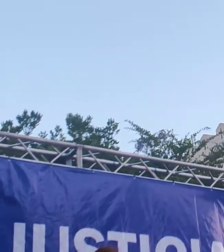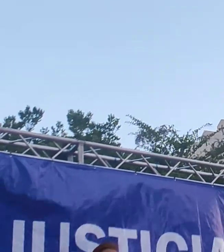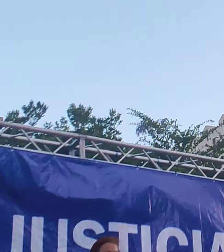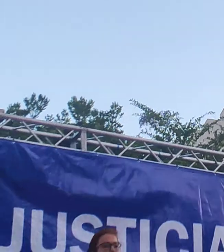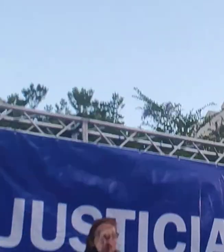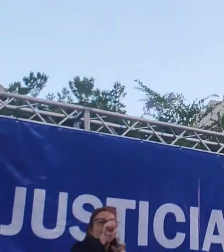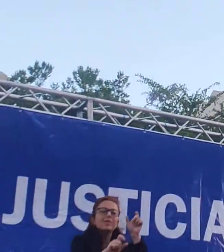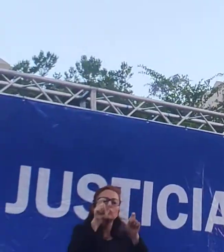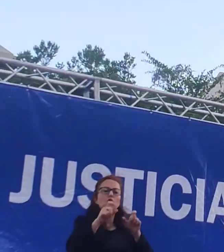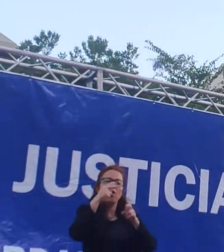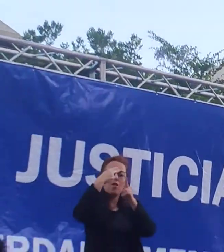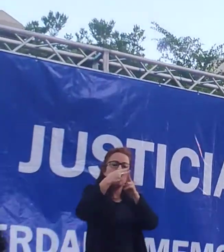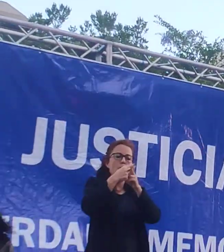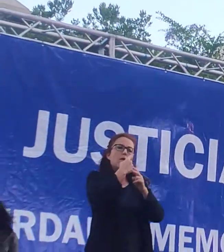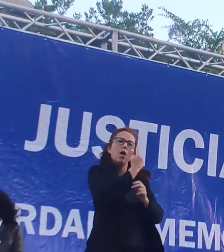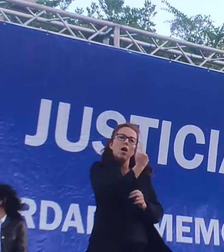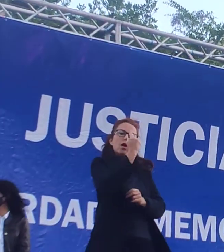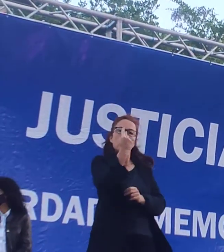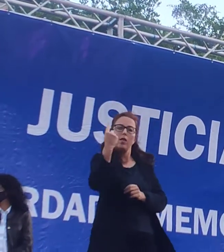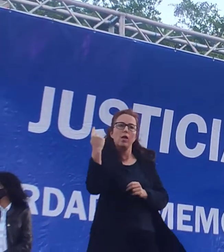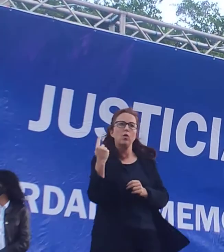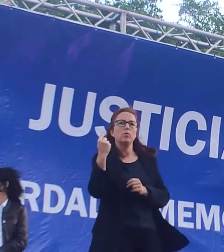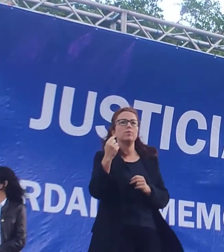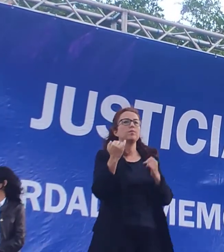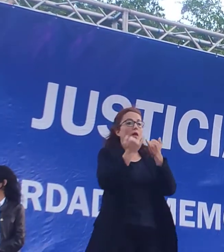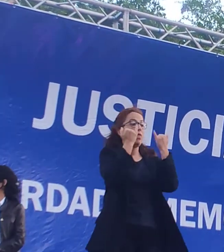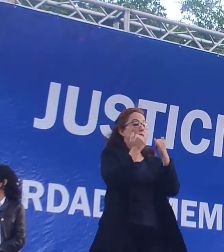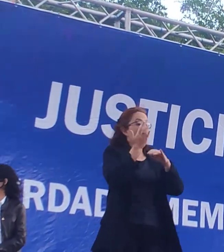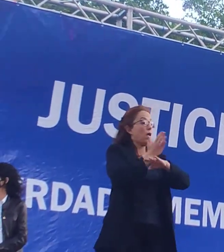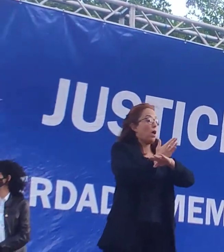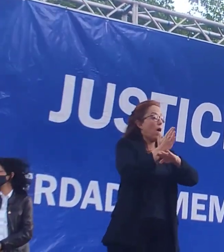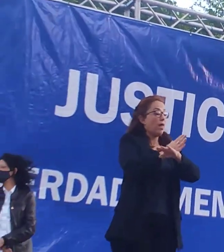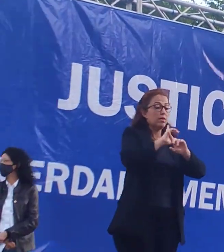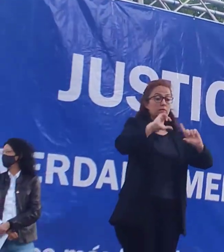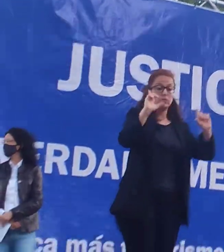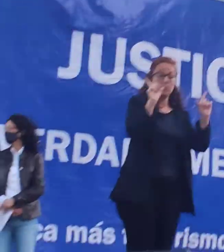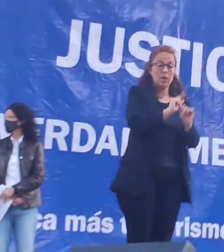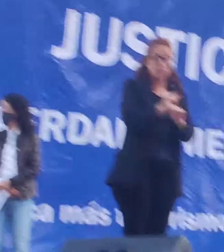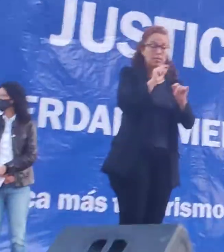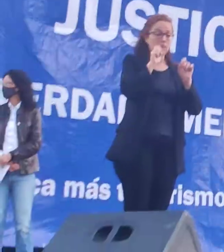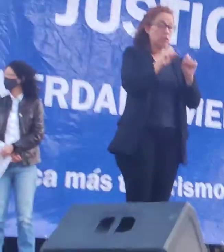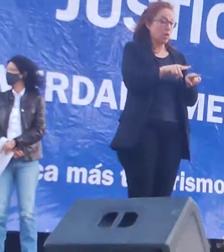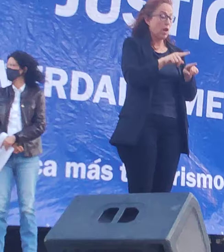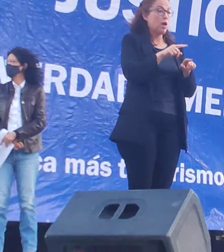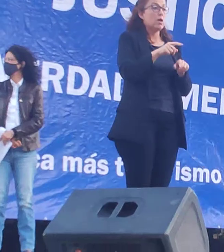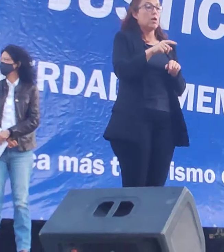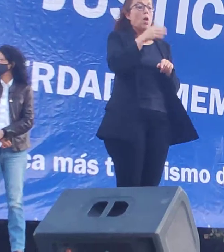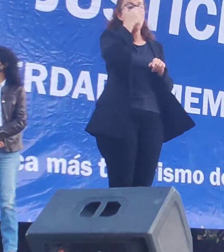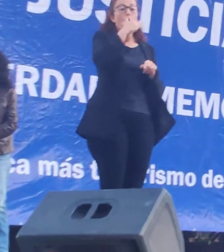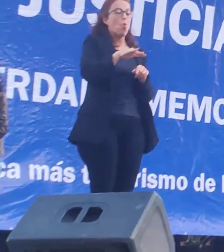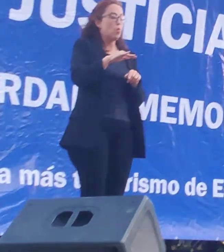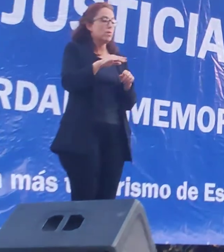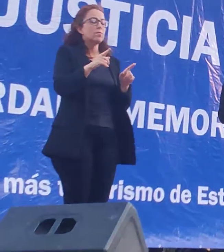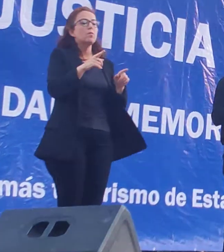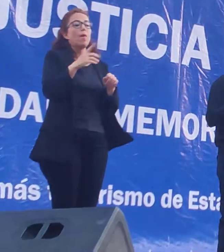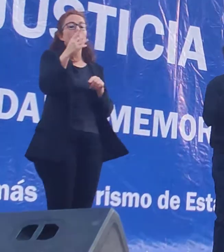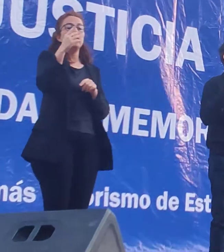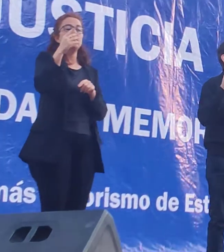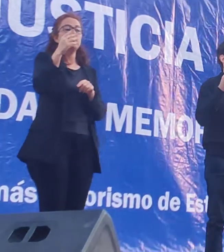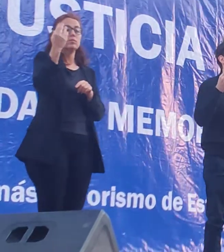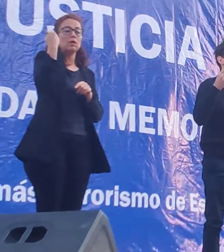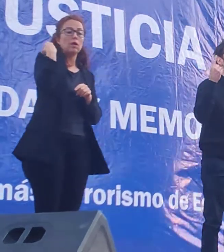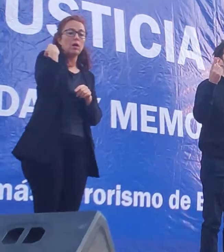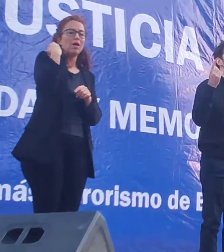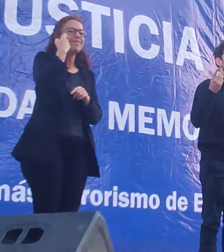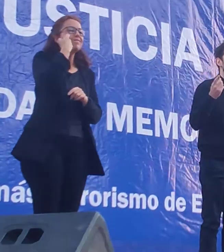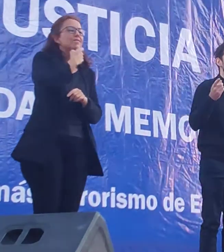estas personas. Y unos días antes de terminar los últimos cortes, nos llaman para